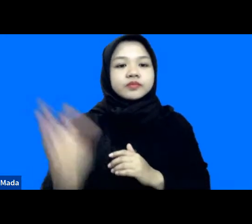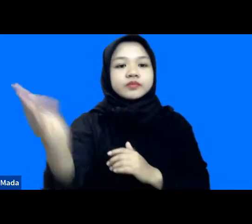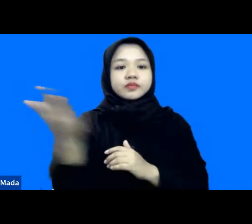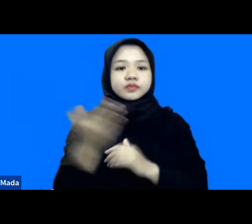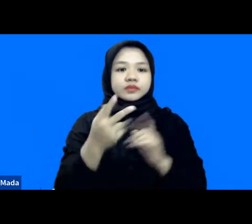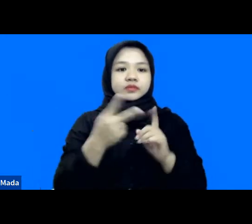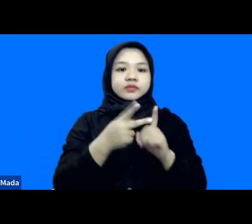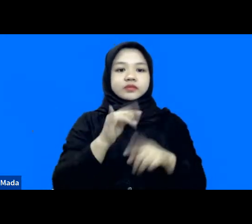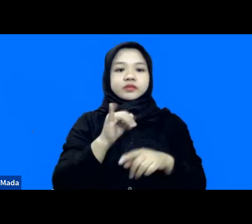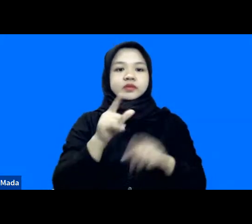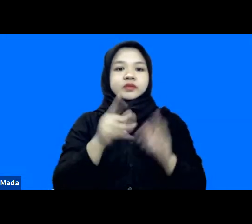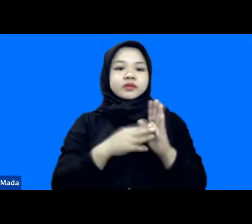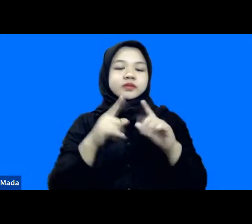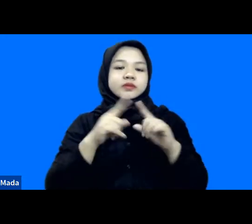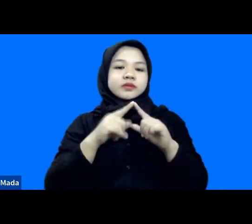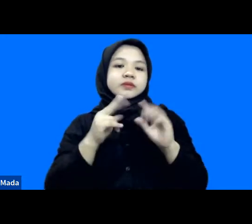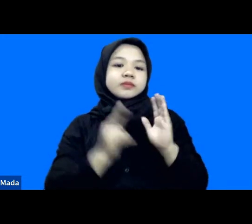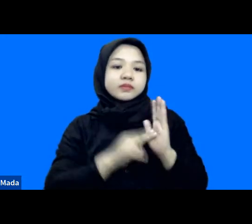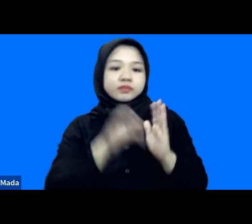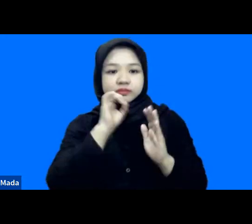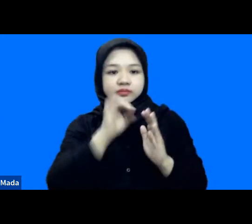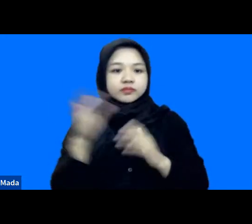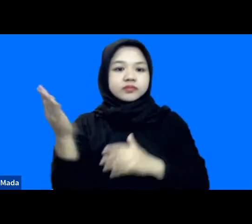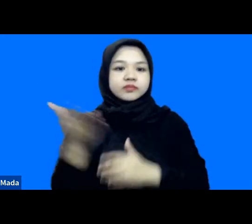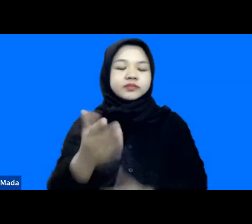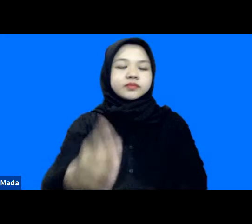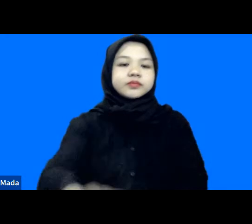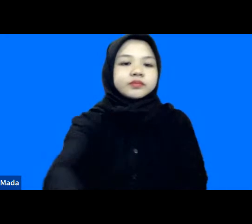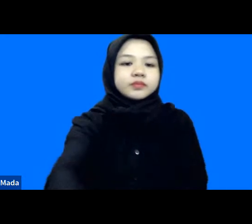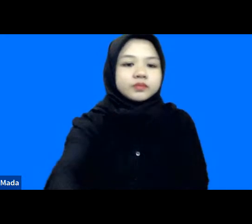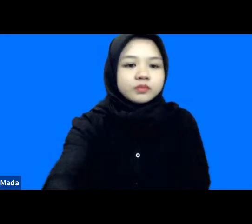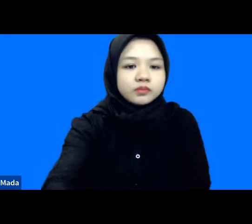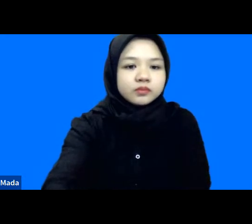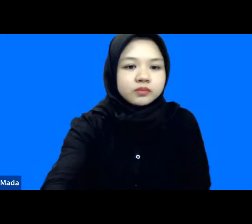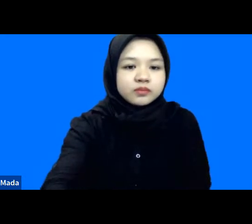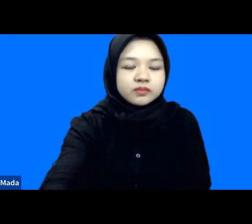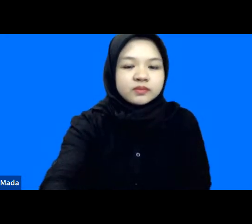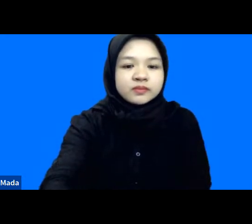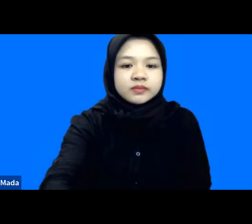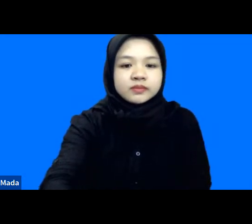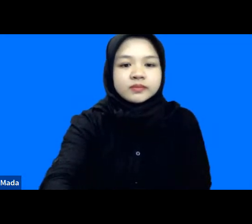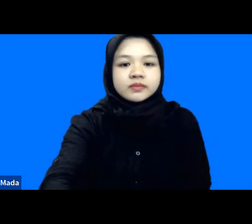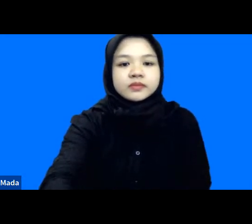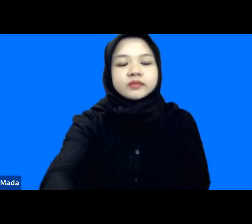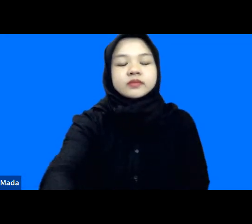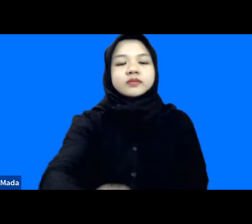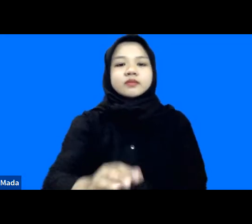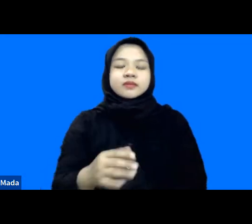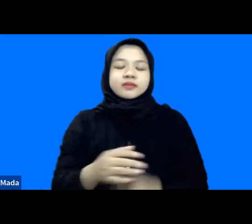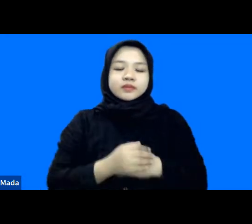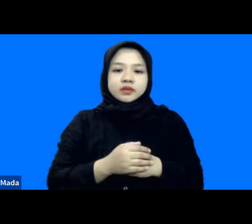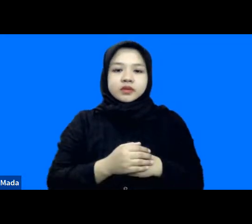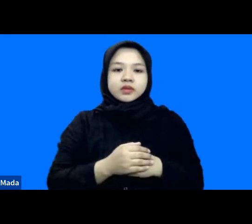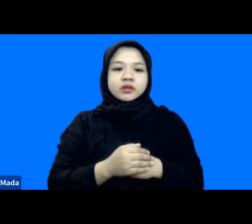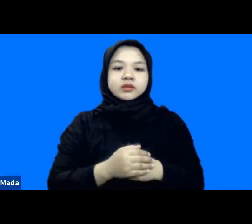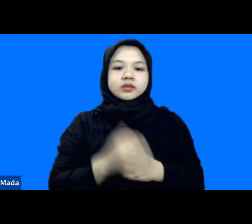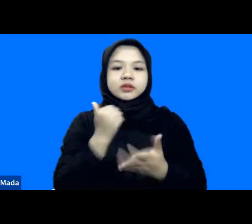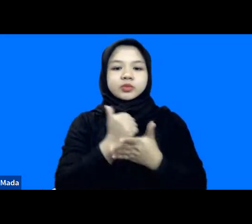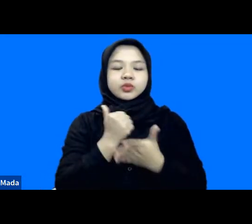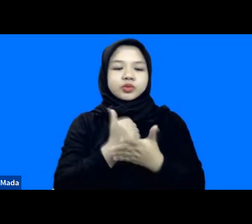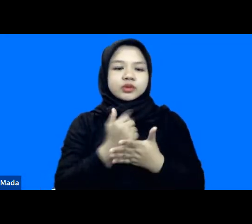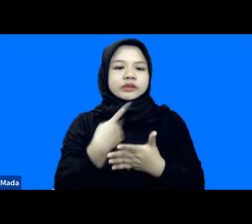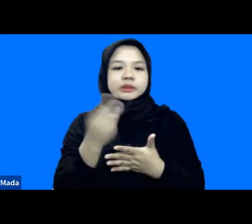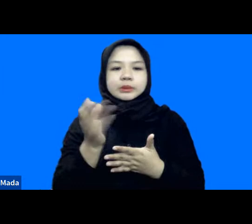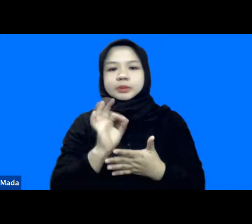ditanggapi mungkin ya menanggapi dari mas Untung tadi sebenarnya kita belum